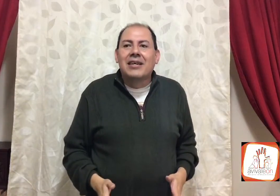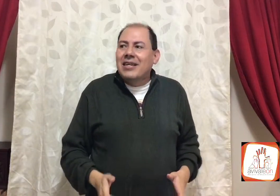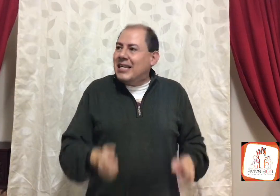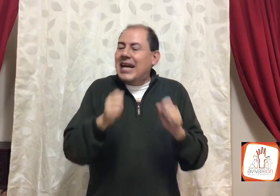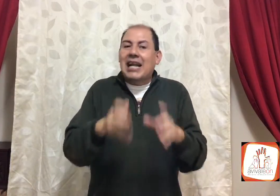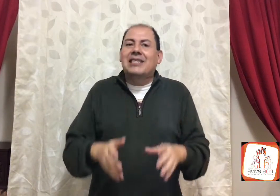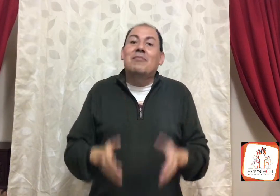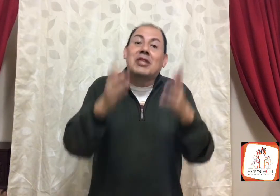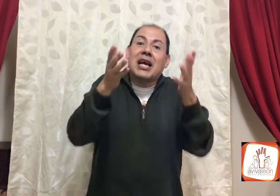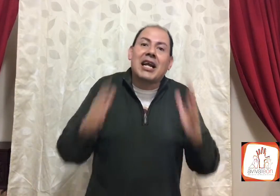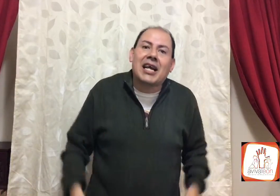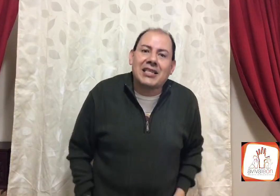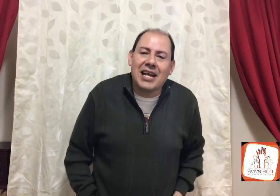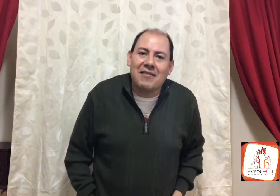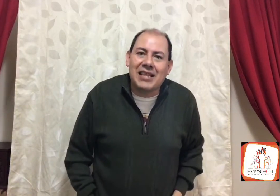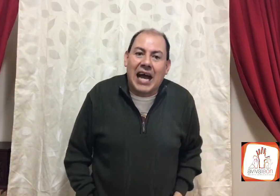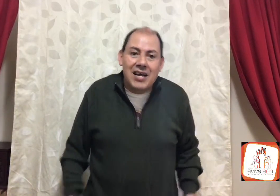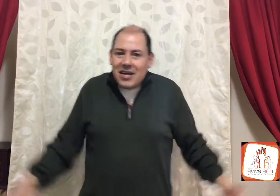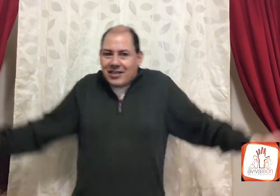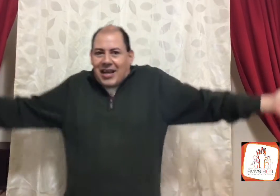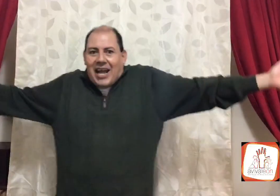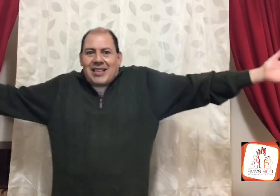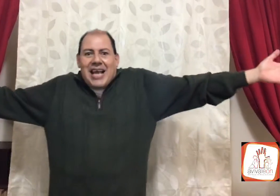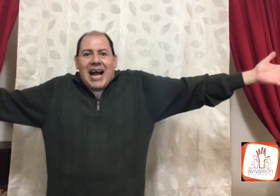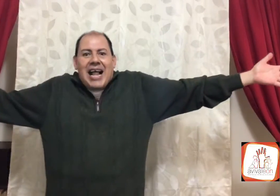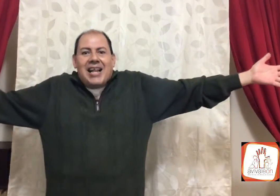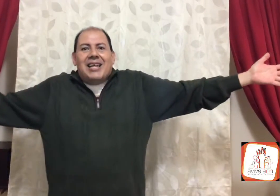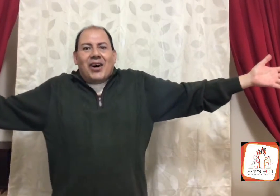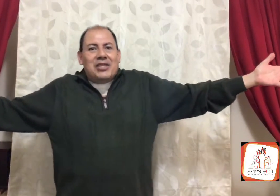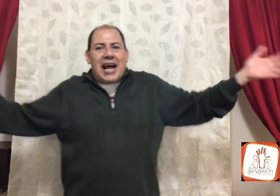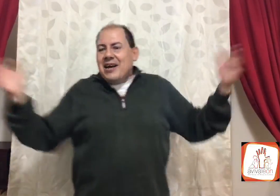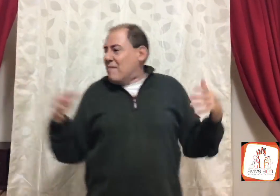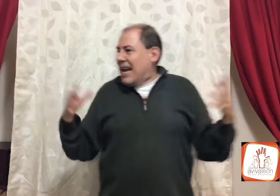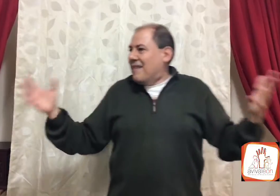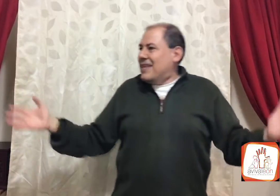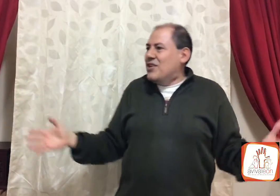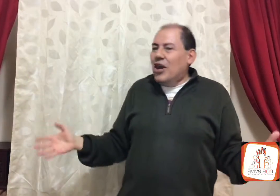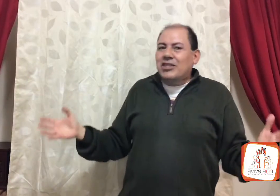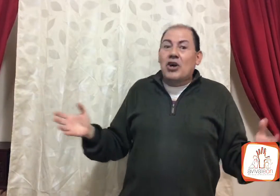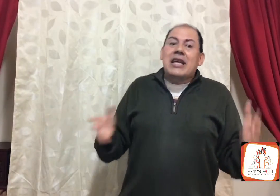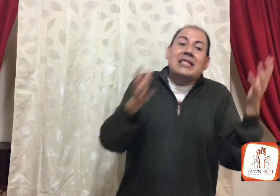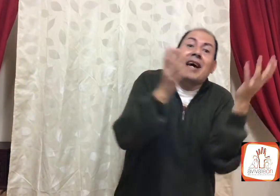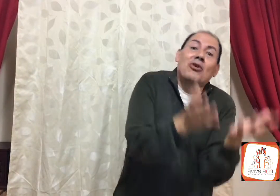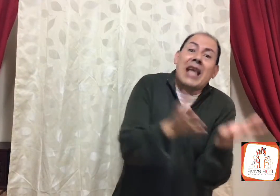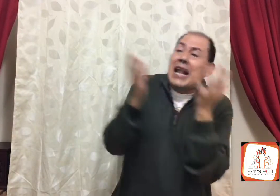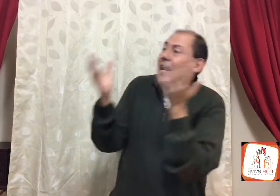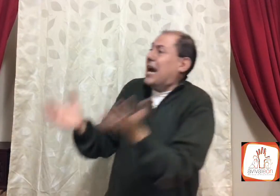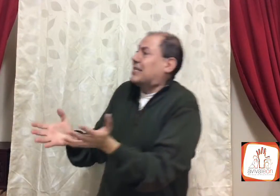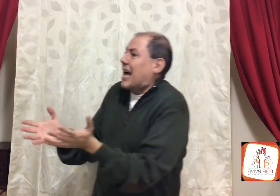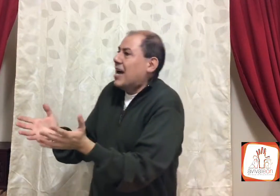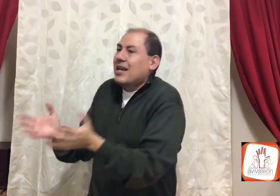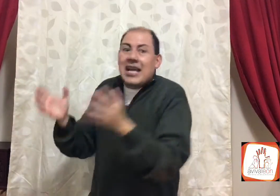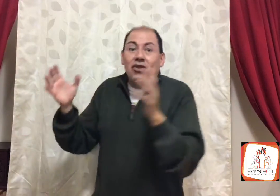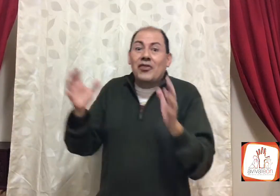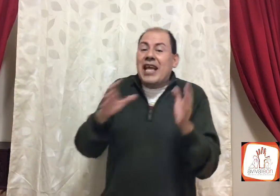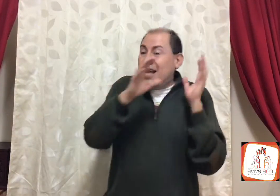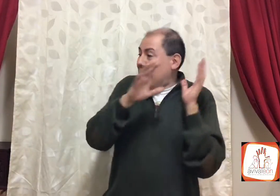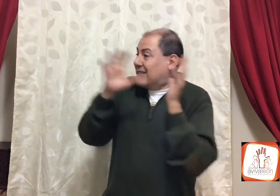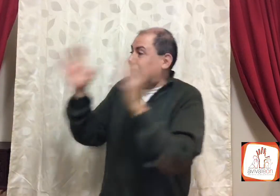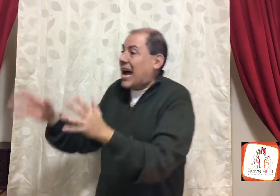y ya le hicimos, ¿y qué creen que hace levita? Dice, ¡Genial! O sea, maravilloso, y se une a la casa, donde está